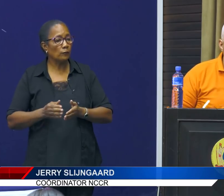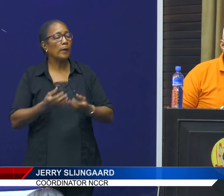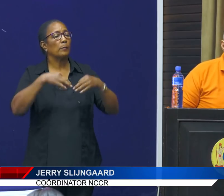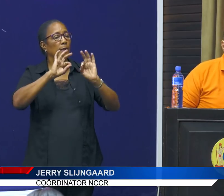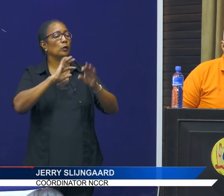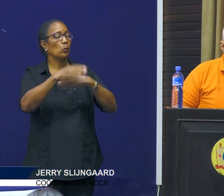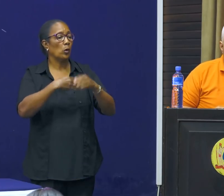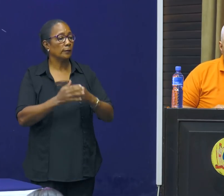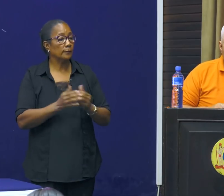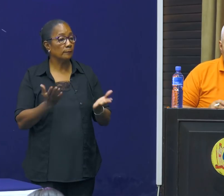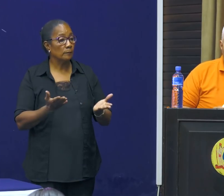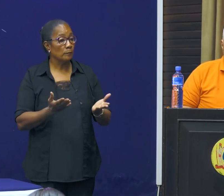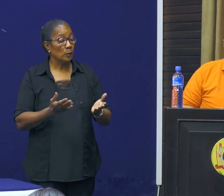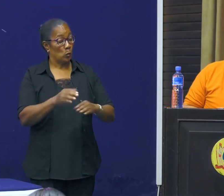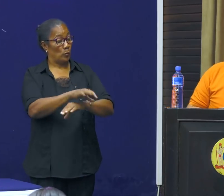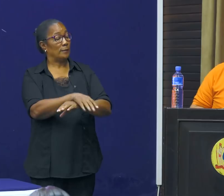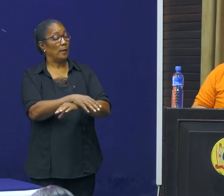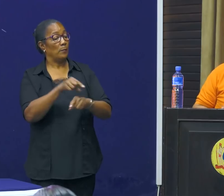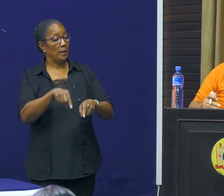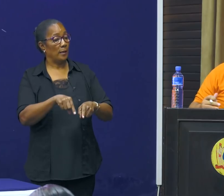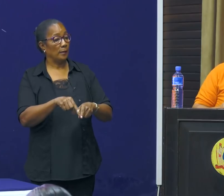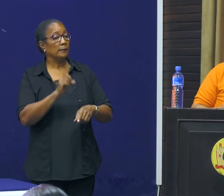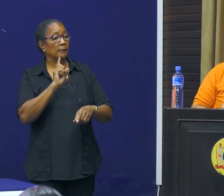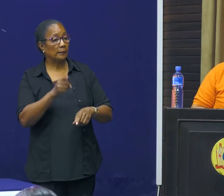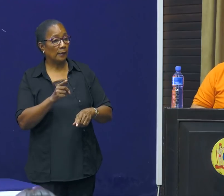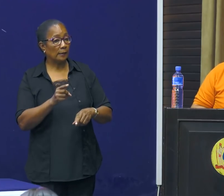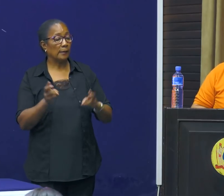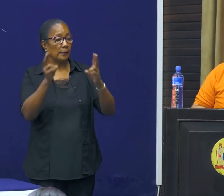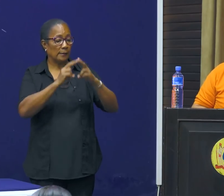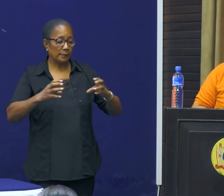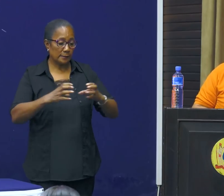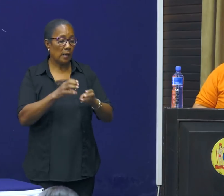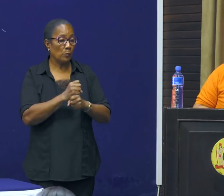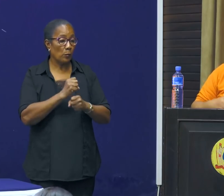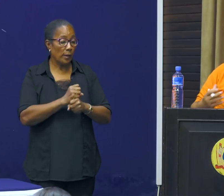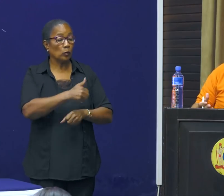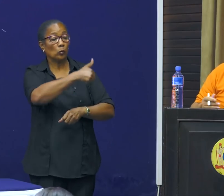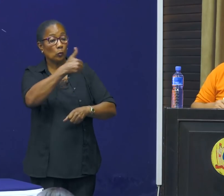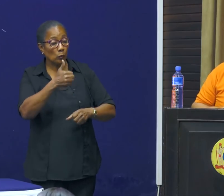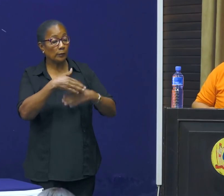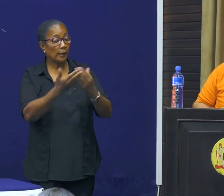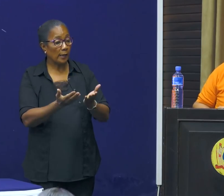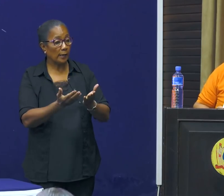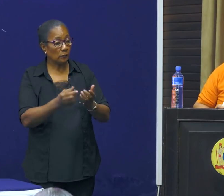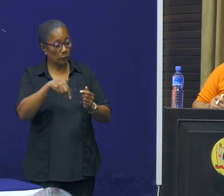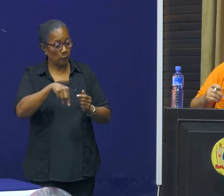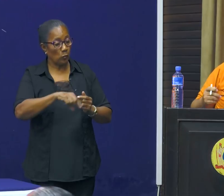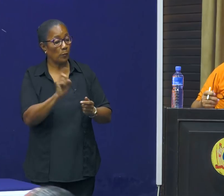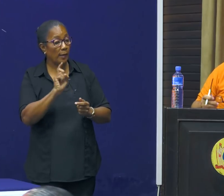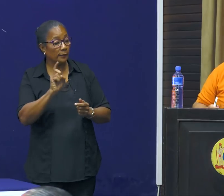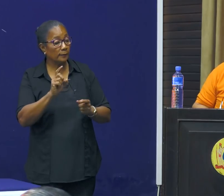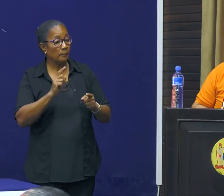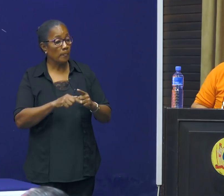beter worden. Dus we zijn blij met dat de intersamenwerking heel erg vordert, heel erg goed wordt op dit moment.